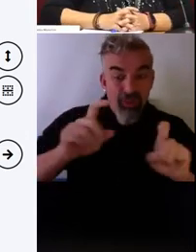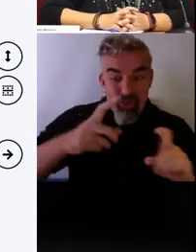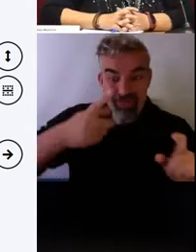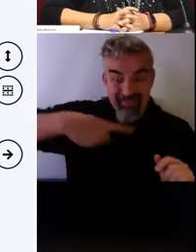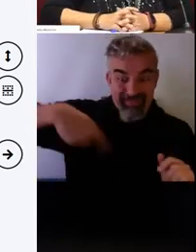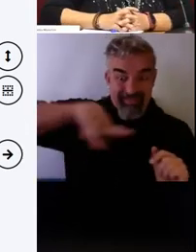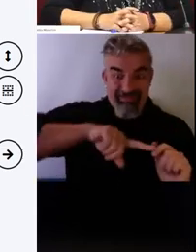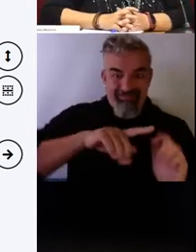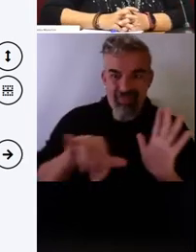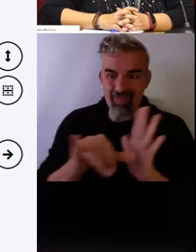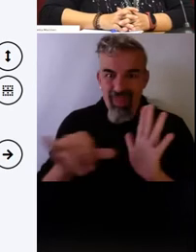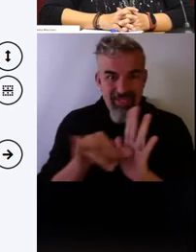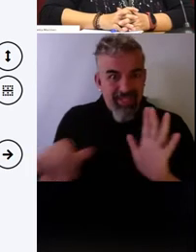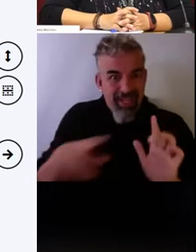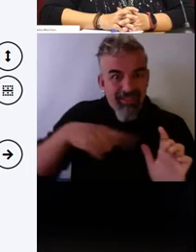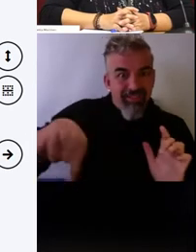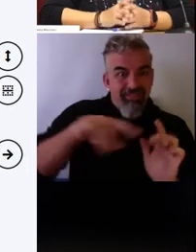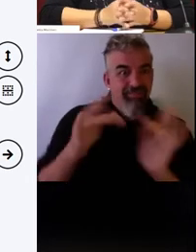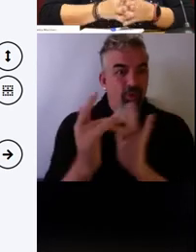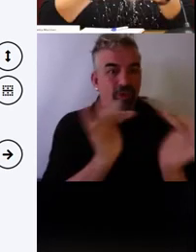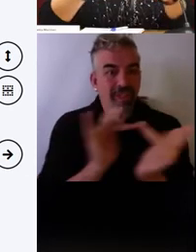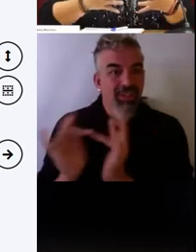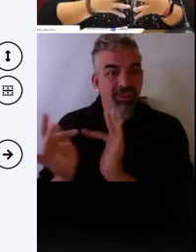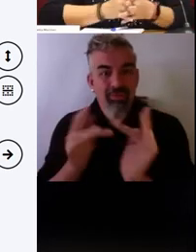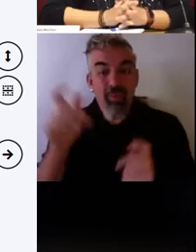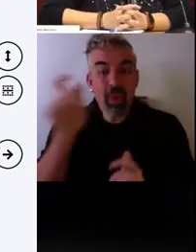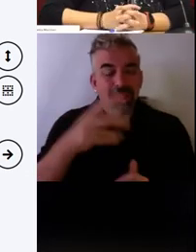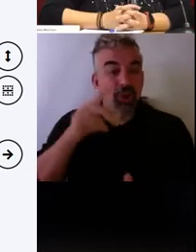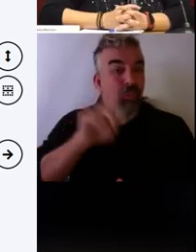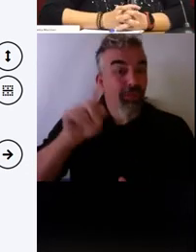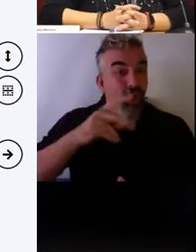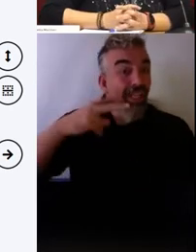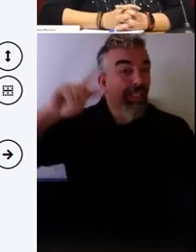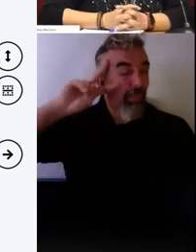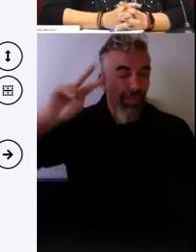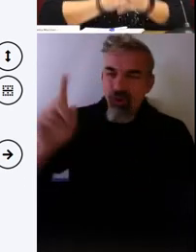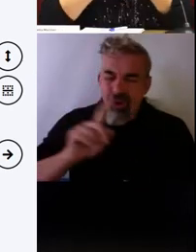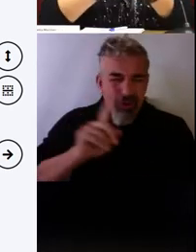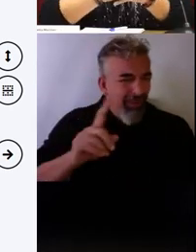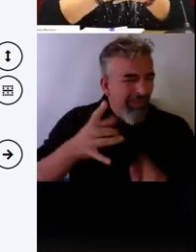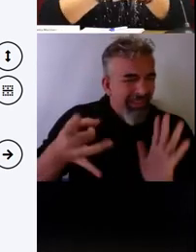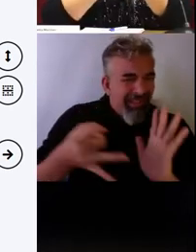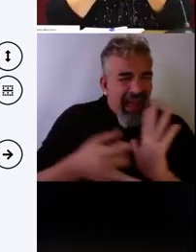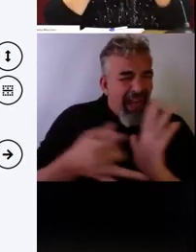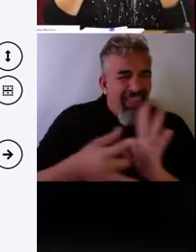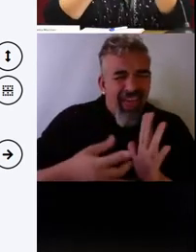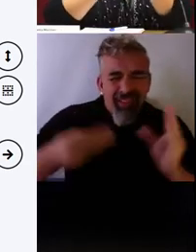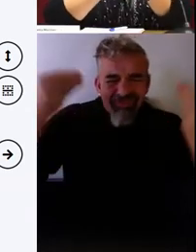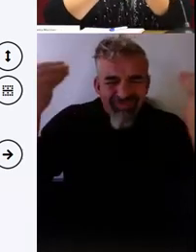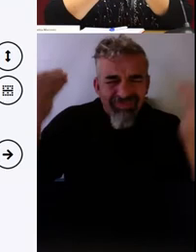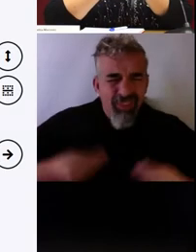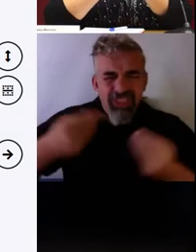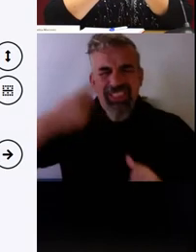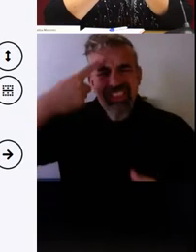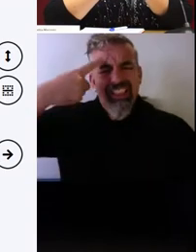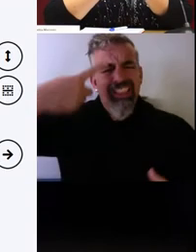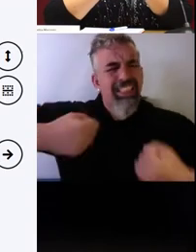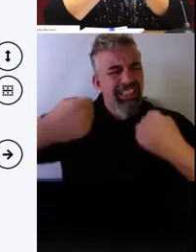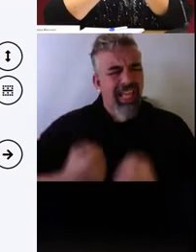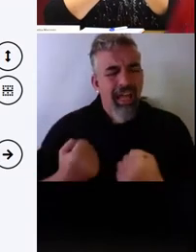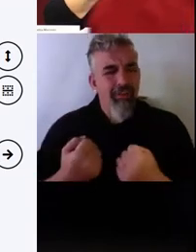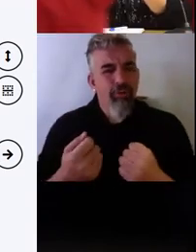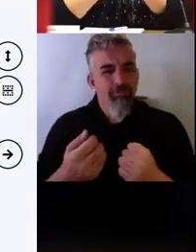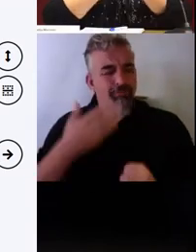son expertos, no. Lo siguiente, o sea, son sabios, son prestigiosos en la materia que